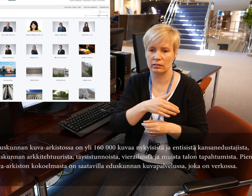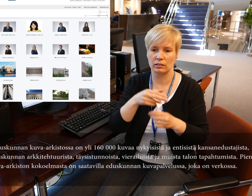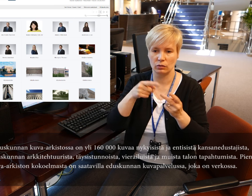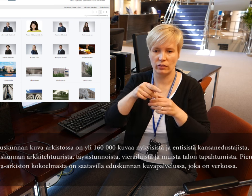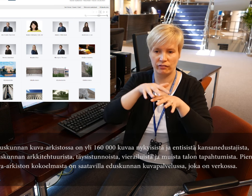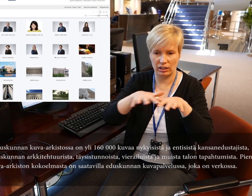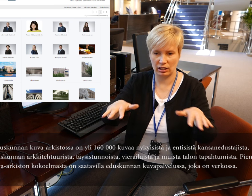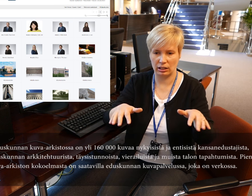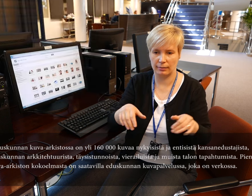verkossa.